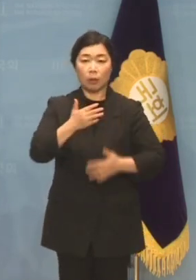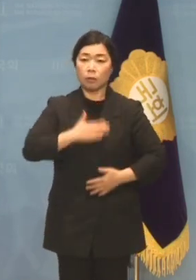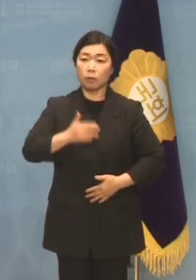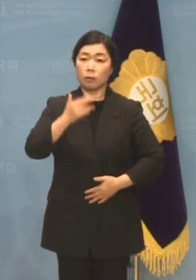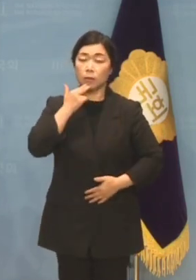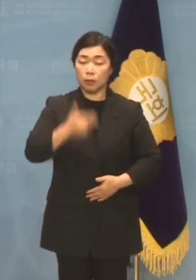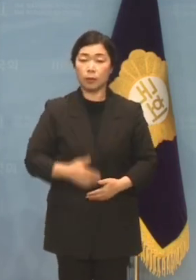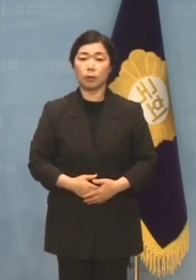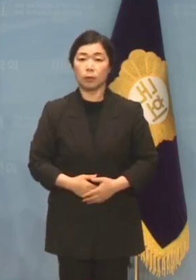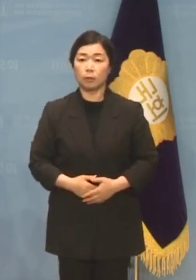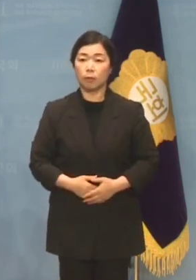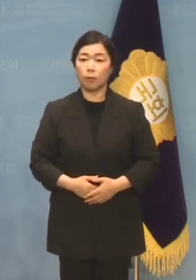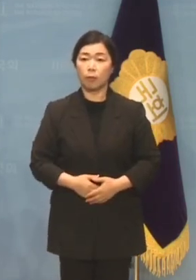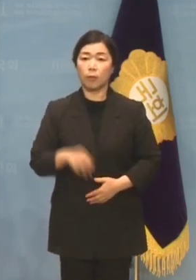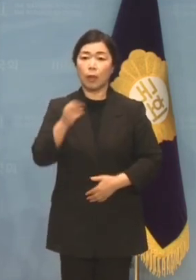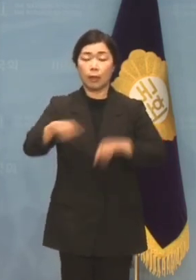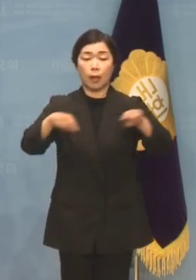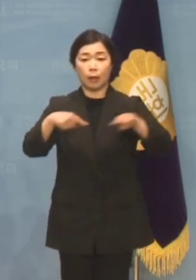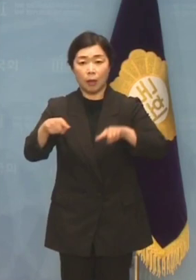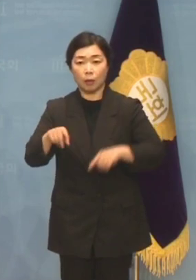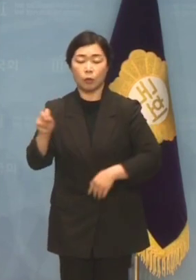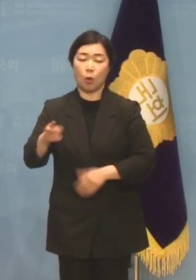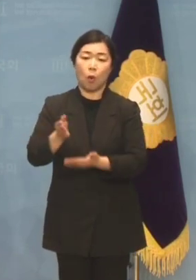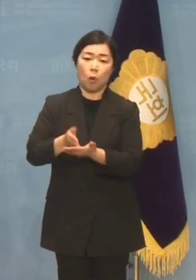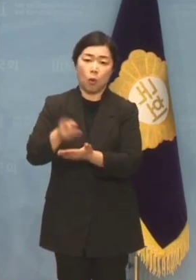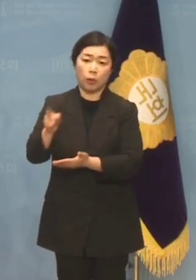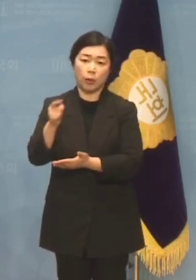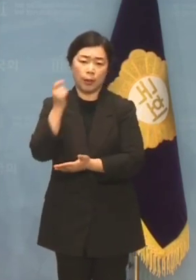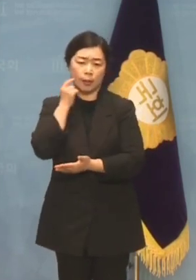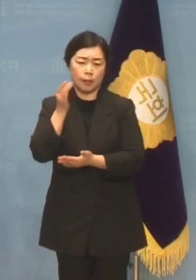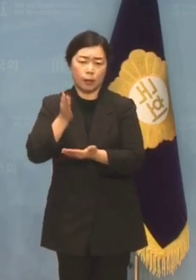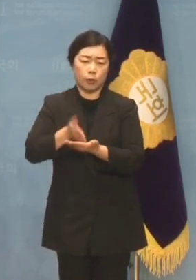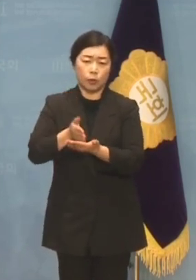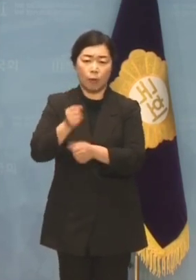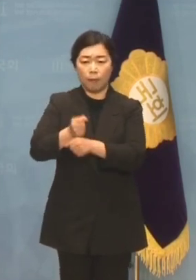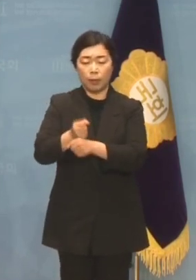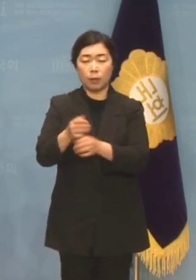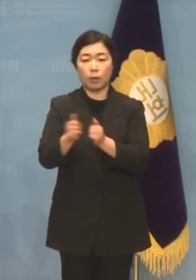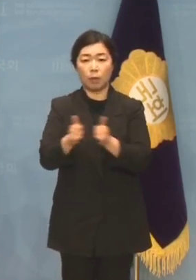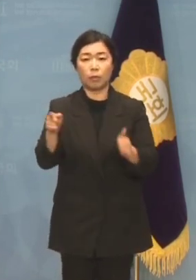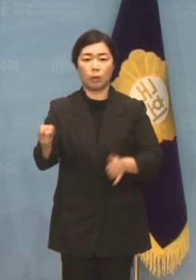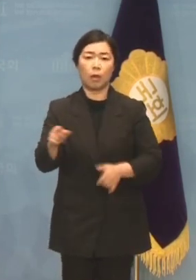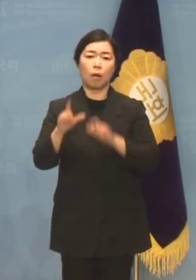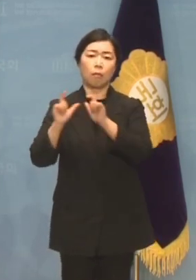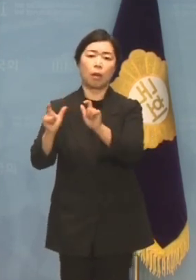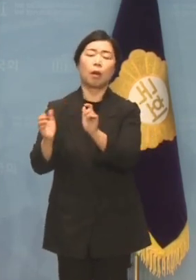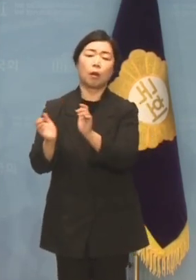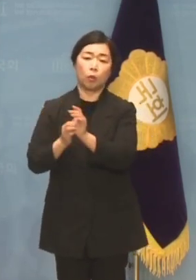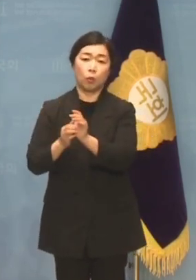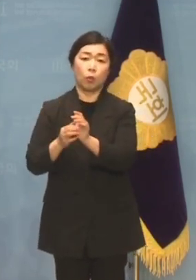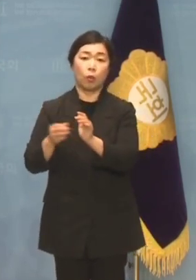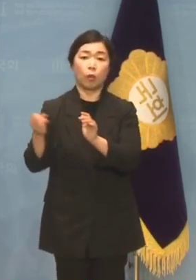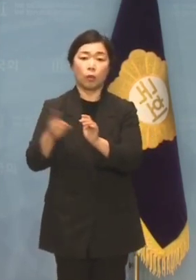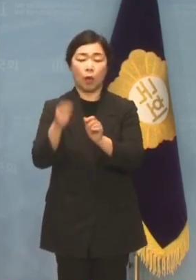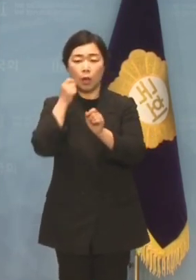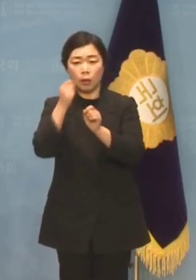야당과 언론을 가짜뉴스 선동꾼으로 매도하고 민주적 의사결정 시스템을 위협하는